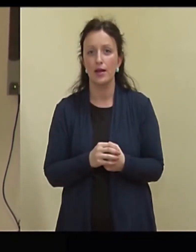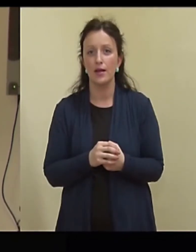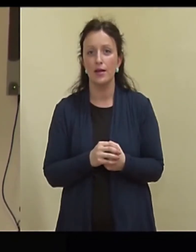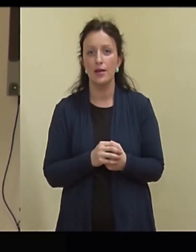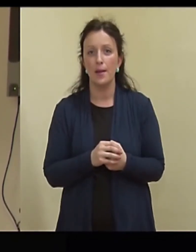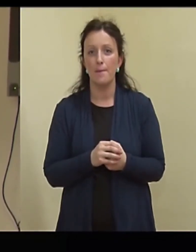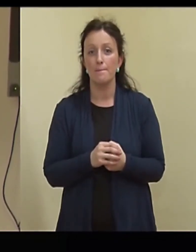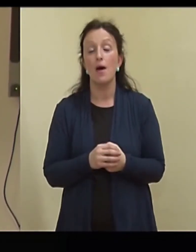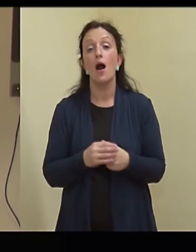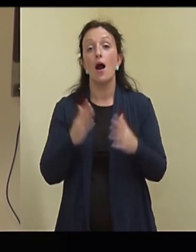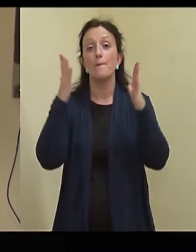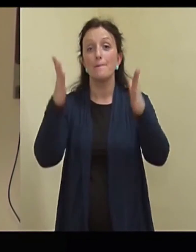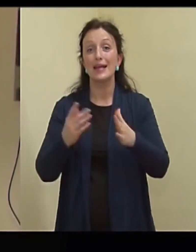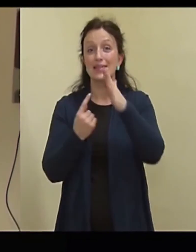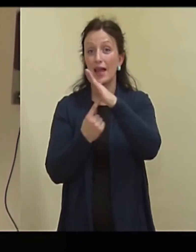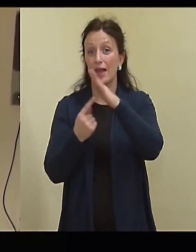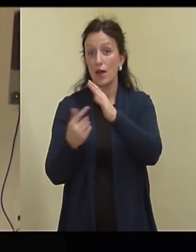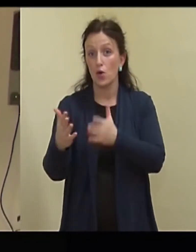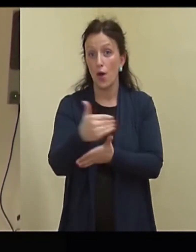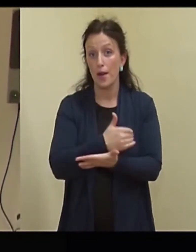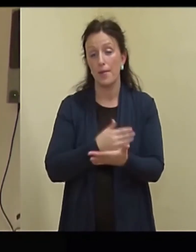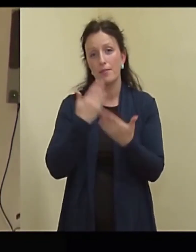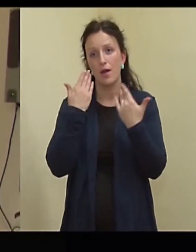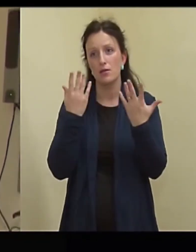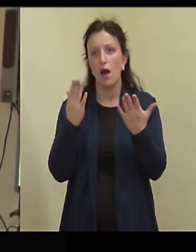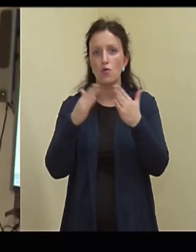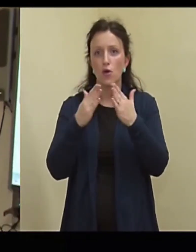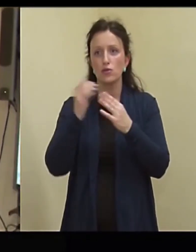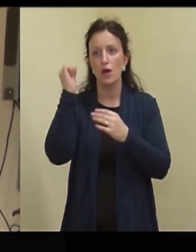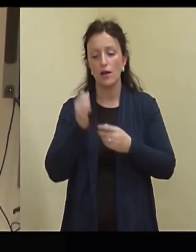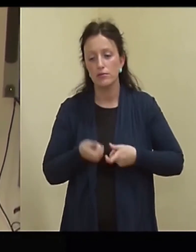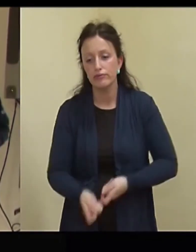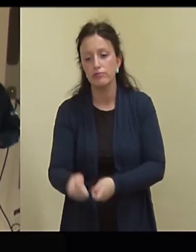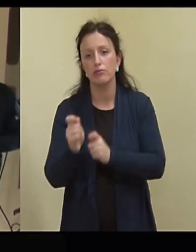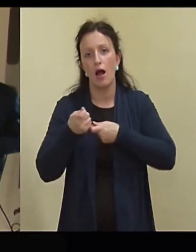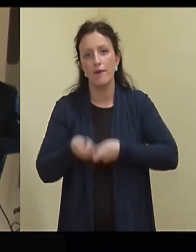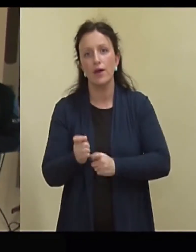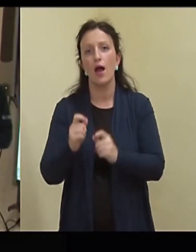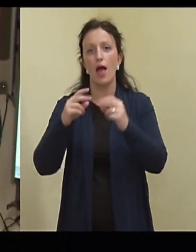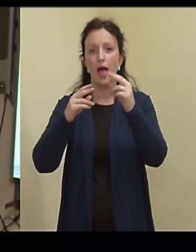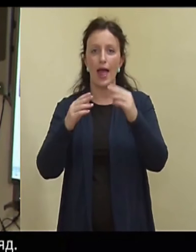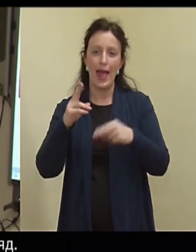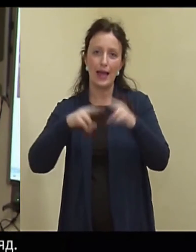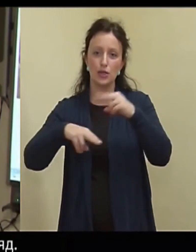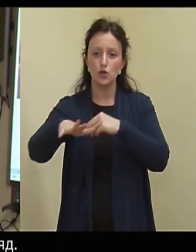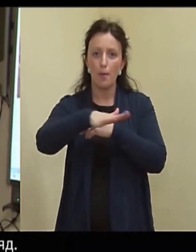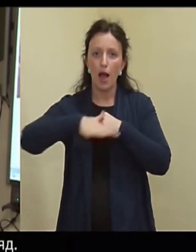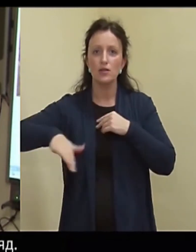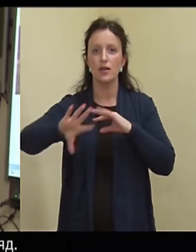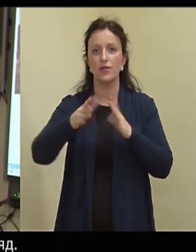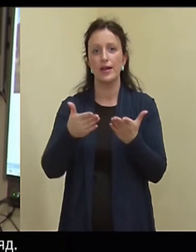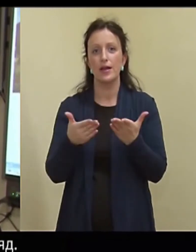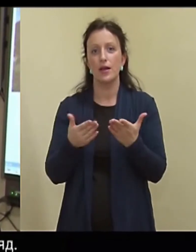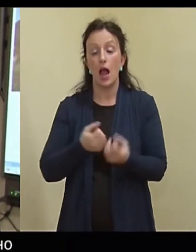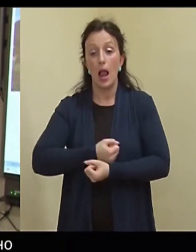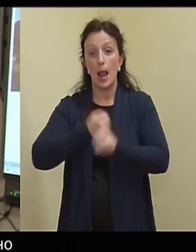et metsaseenele, ma ei tea, kaevede, kodus, ajas, ehitusplatsid, mis iganes, lõhkekeha kohtuda